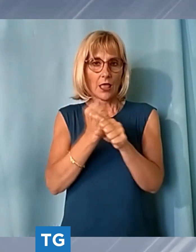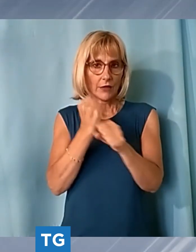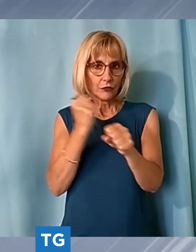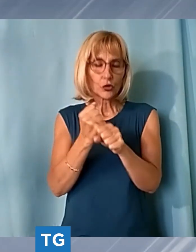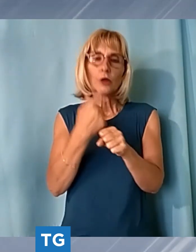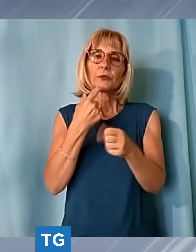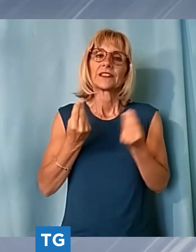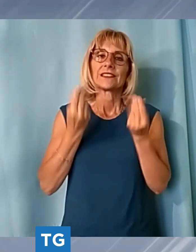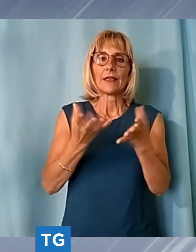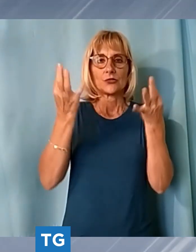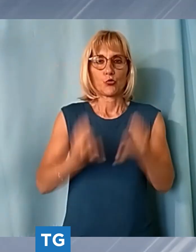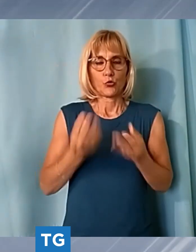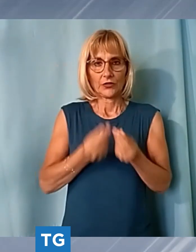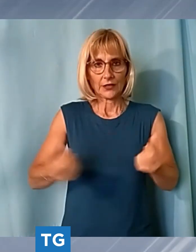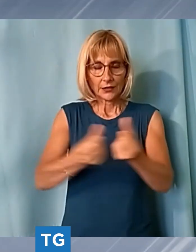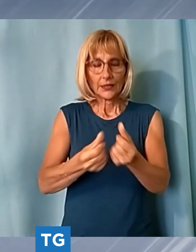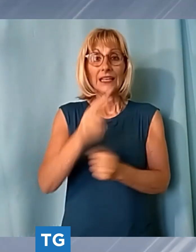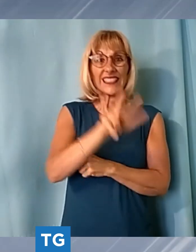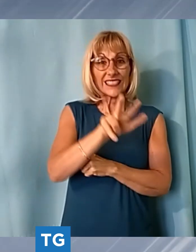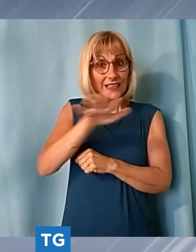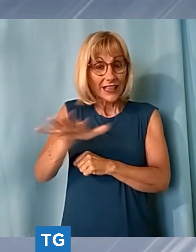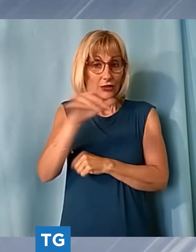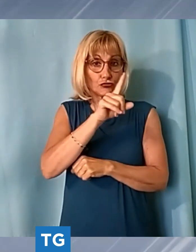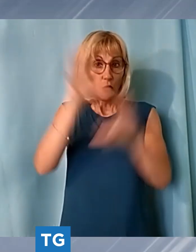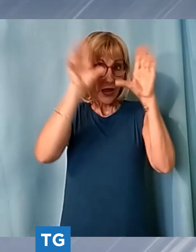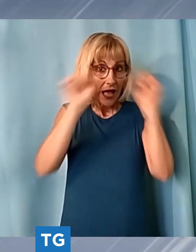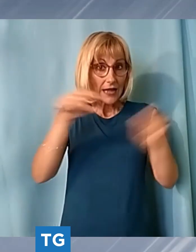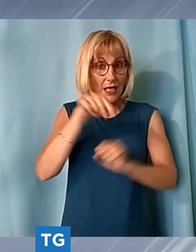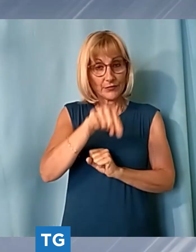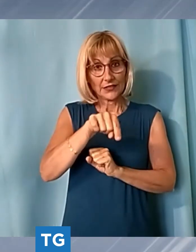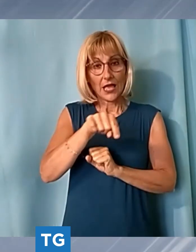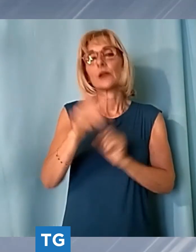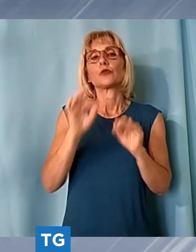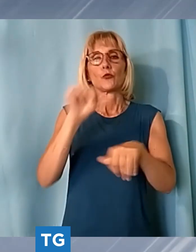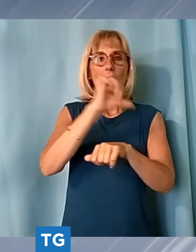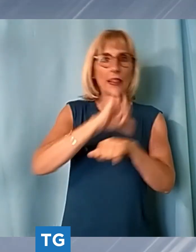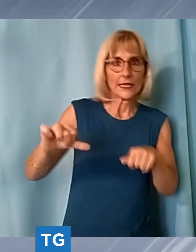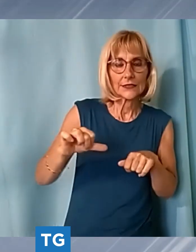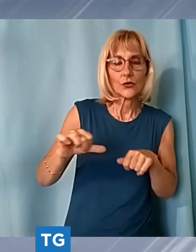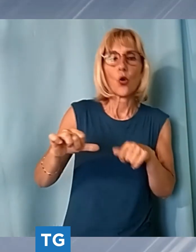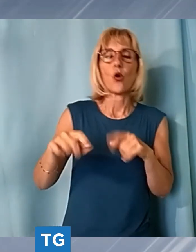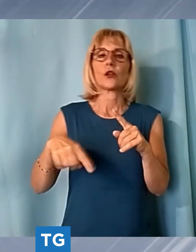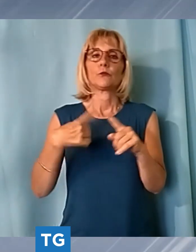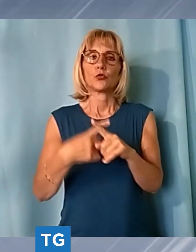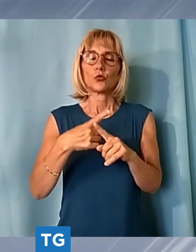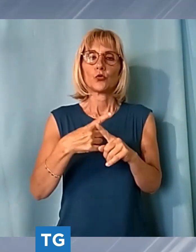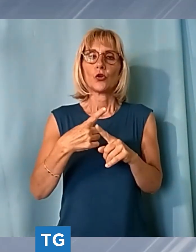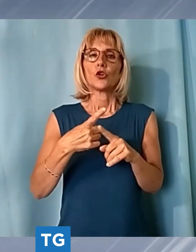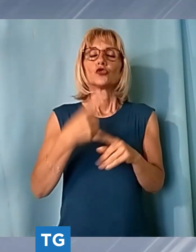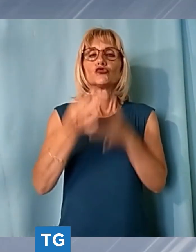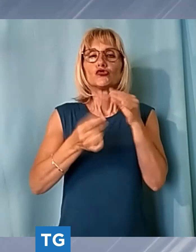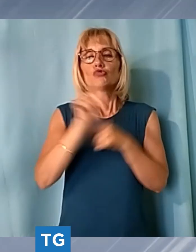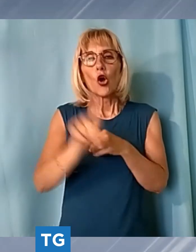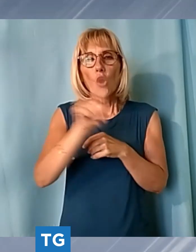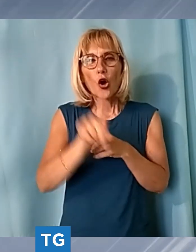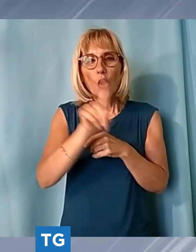35 militari che hanno riportato lesioni e diversi giorni di prognosi e